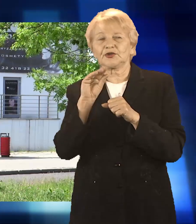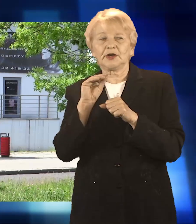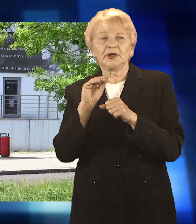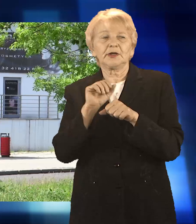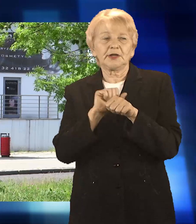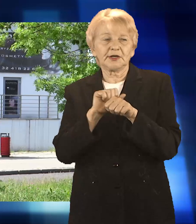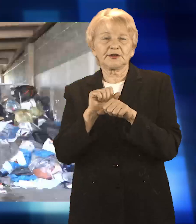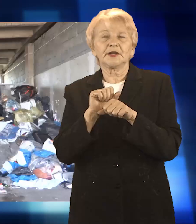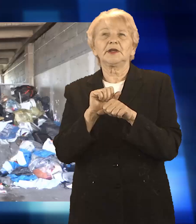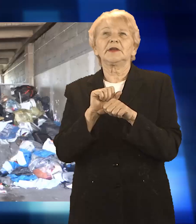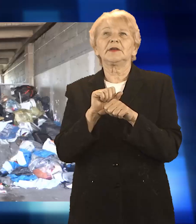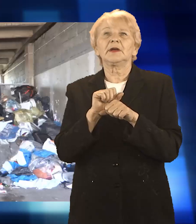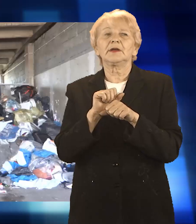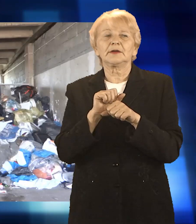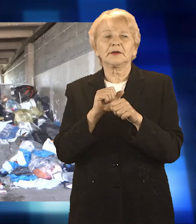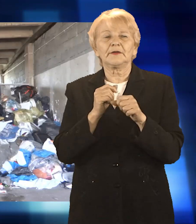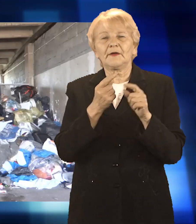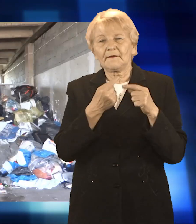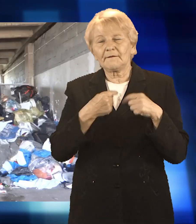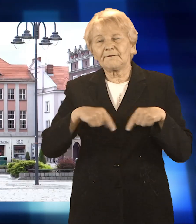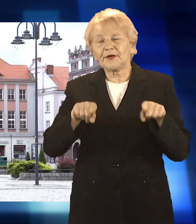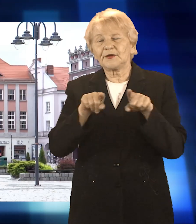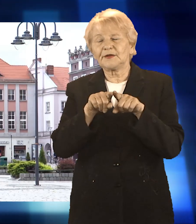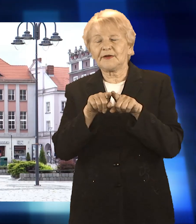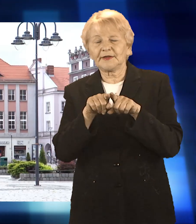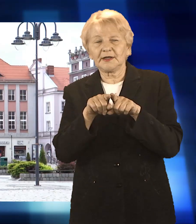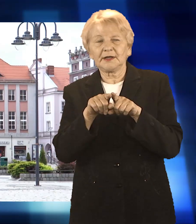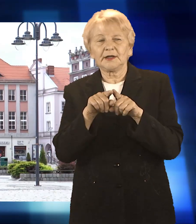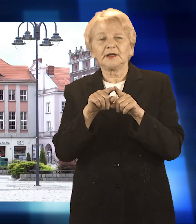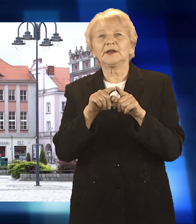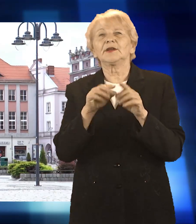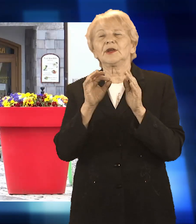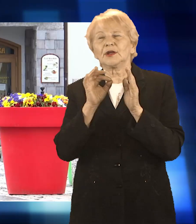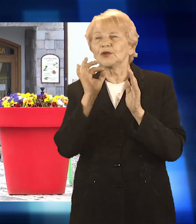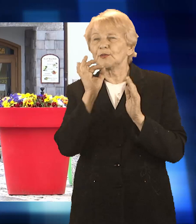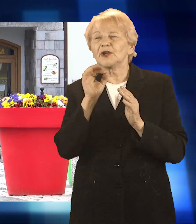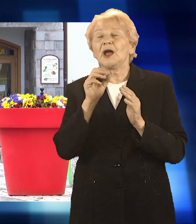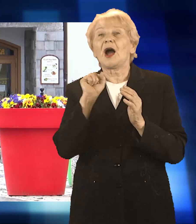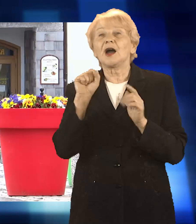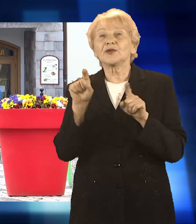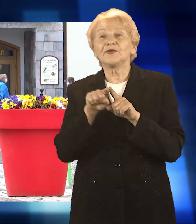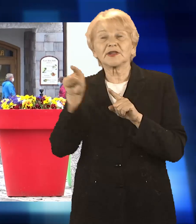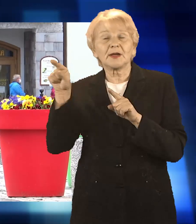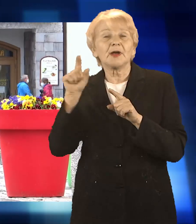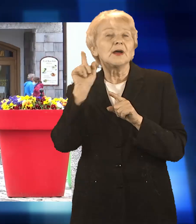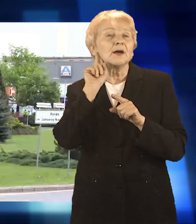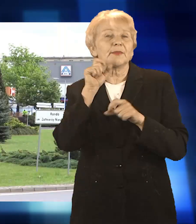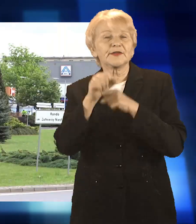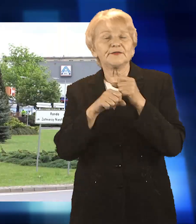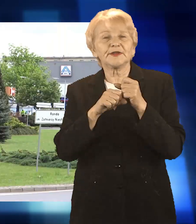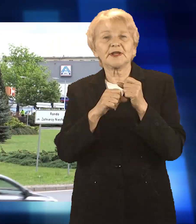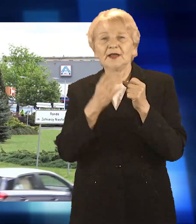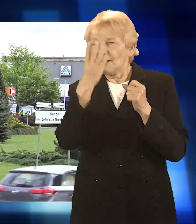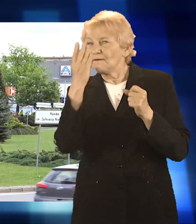mieszkańców, jak prowadzenie przoku czy komunikacja autobusowa, pracownicy spółki dbają o estetyczny wygląd naszego miasta poprzez wykonywanie